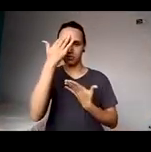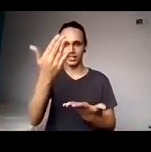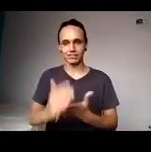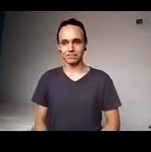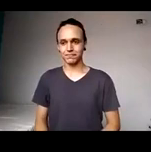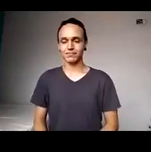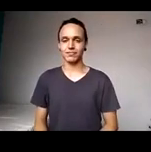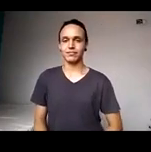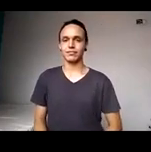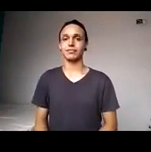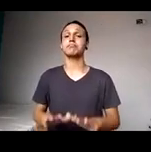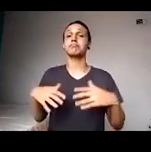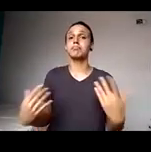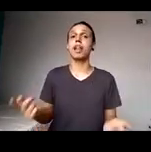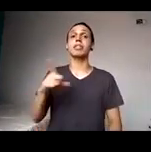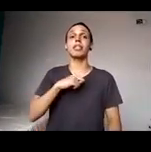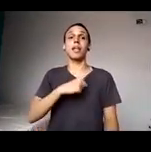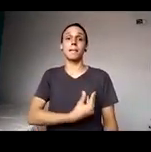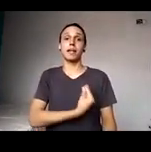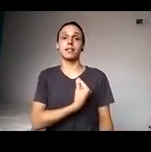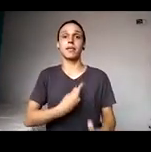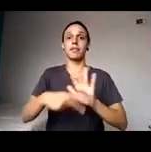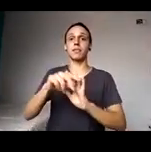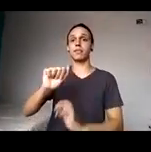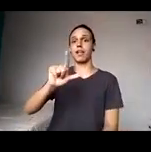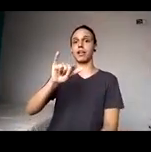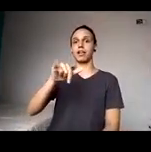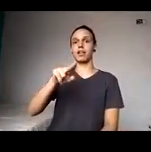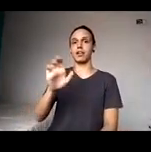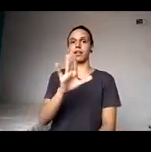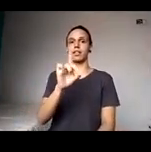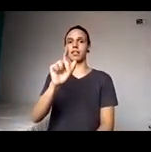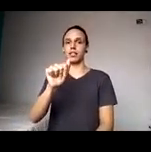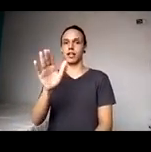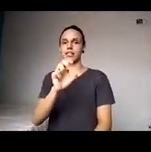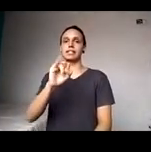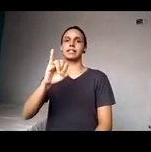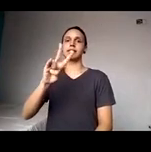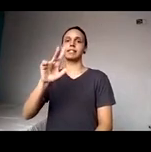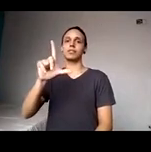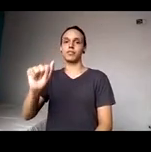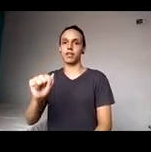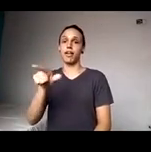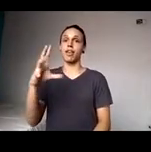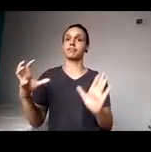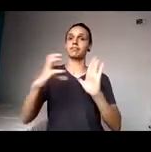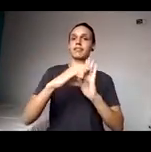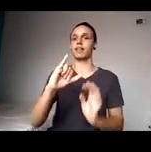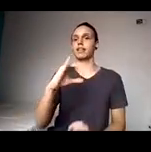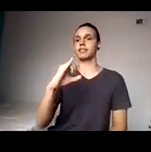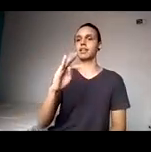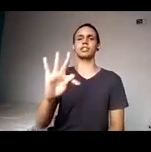Gente, tem uma participação da Aline, da Silva Alves, do ICICT, apenas para informar que